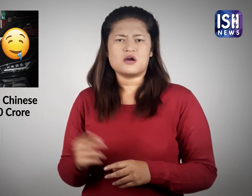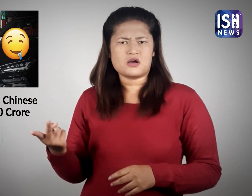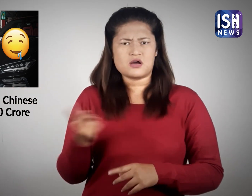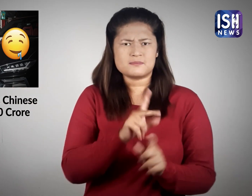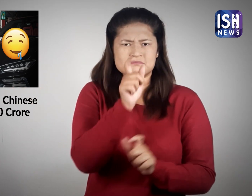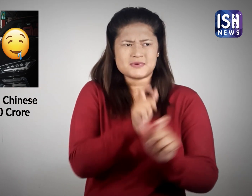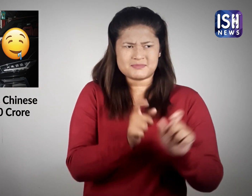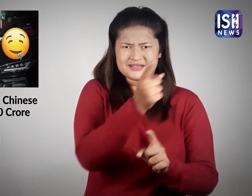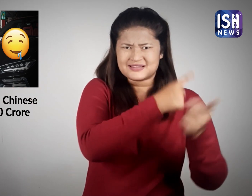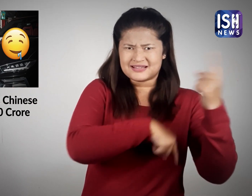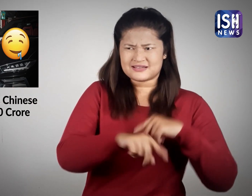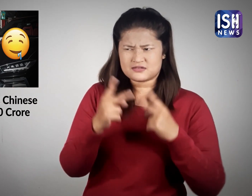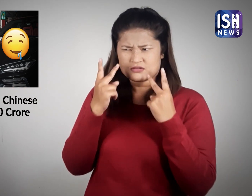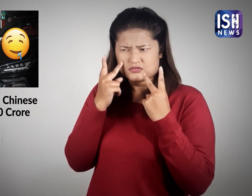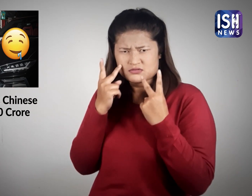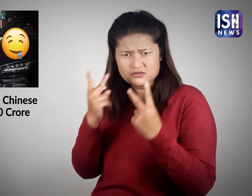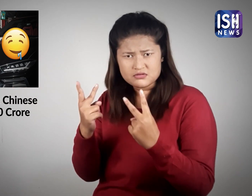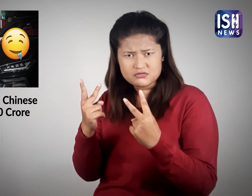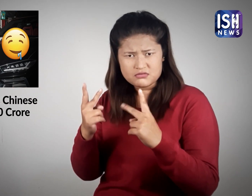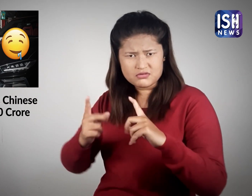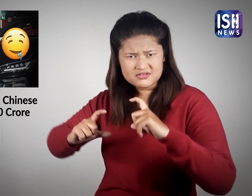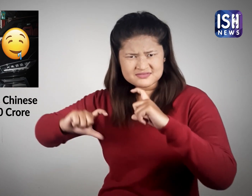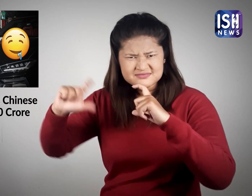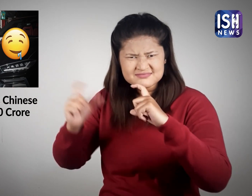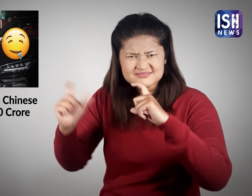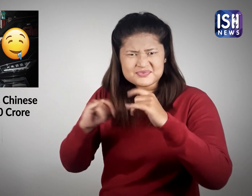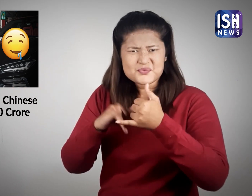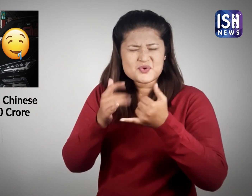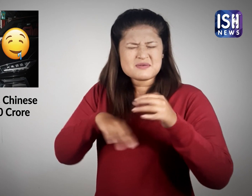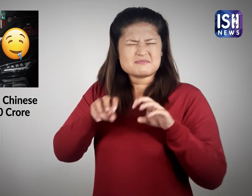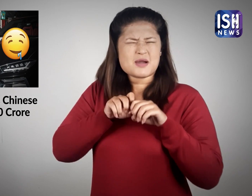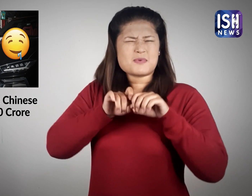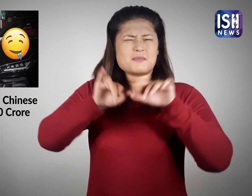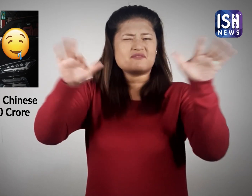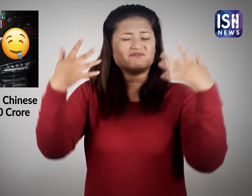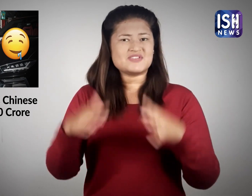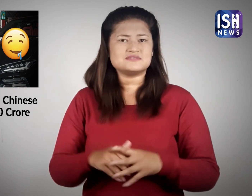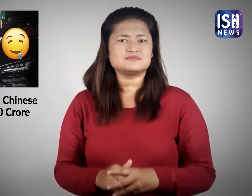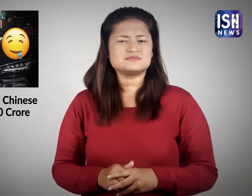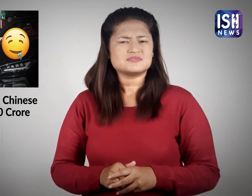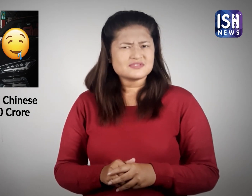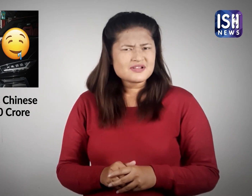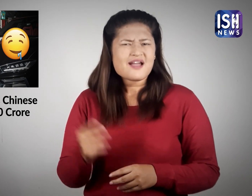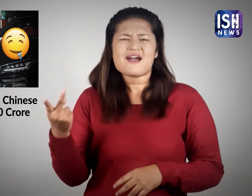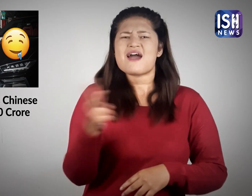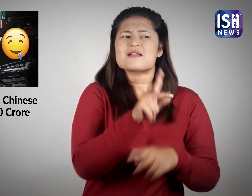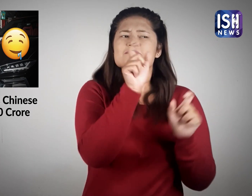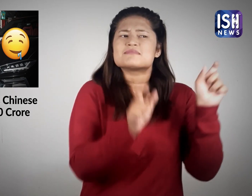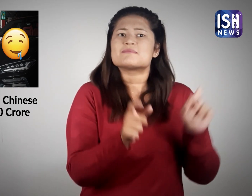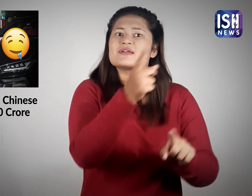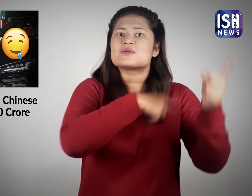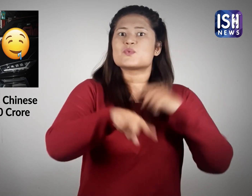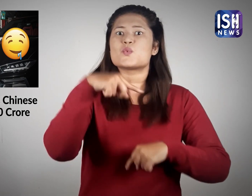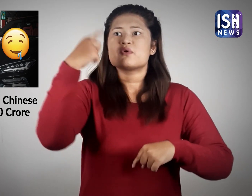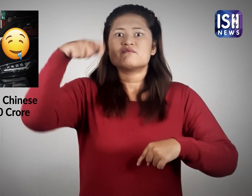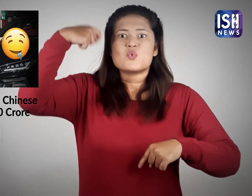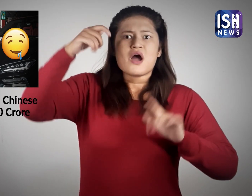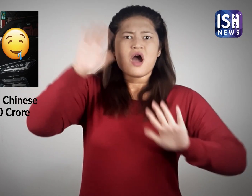कार्थिकार्यन की गाड़ी के हुड़ पर सड़क किनारे खाना खाते हुए तस्वीरे वाइरल हो गई अभिनेता उच्च गुन्वत्ता वाला खाना